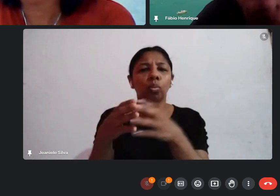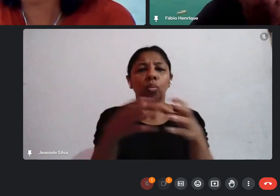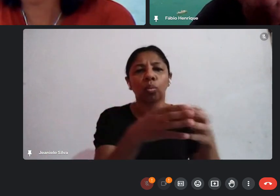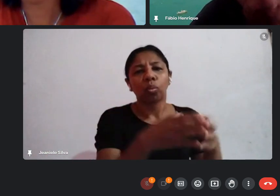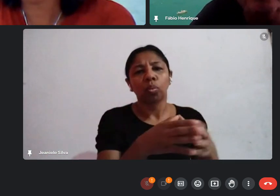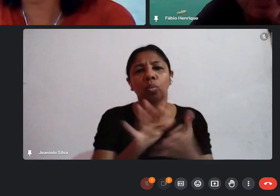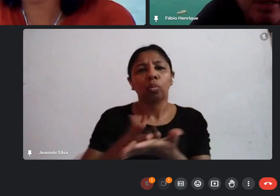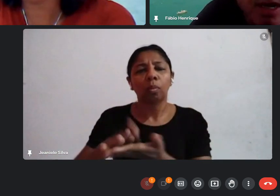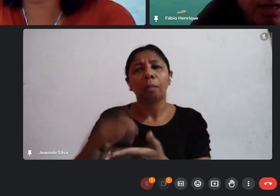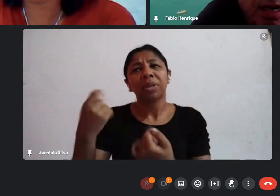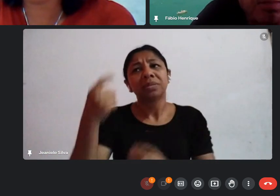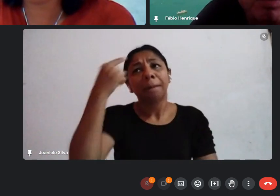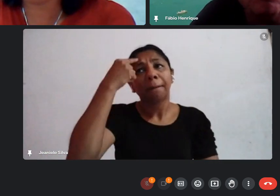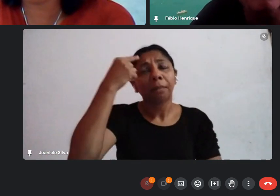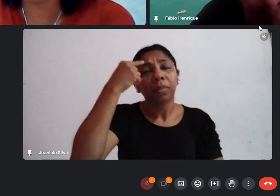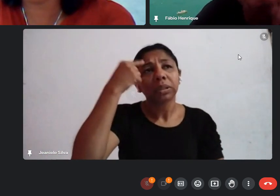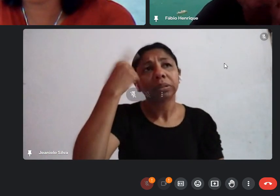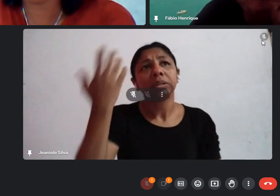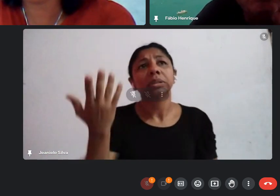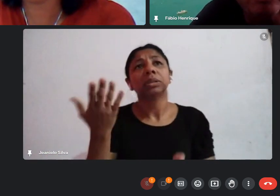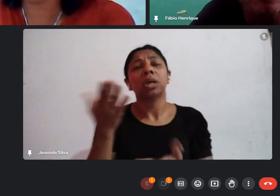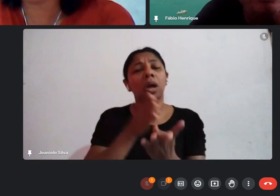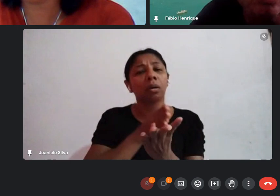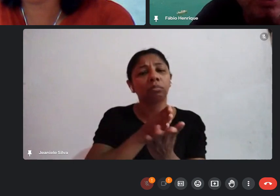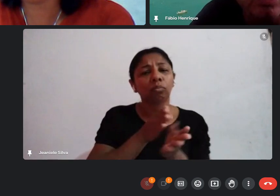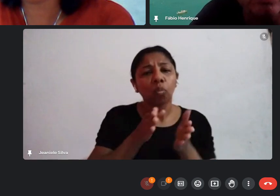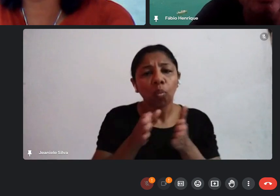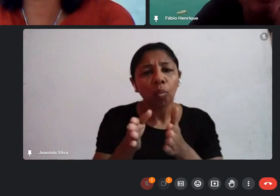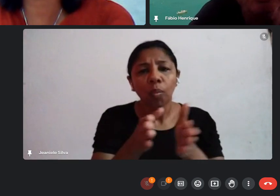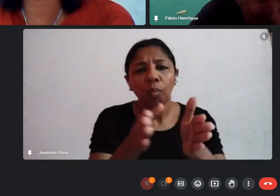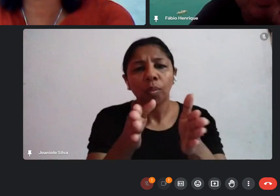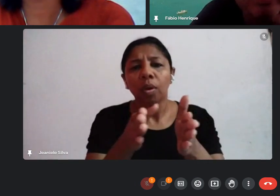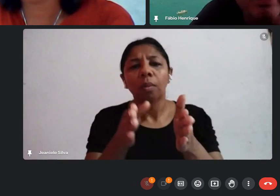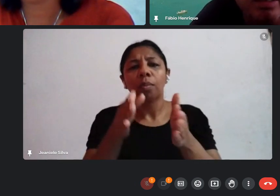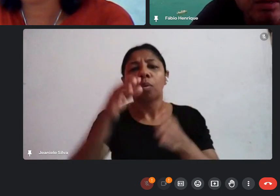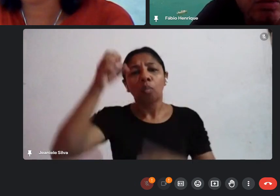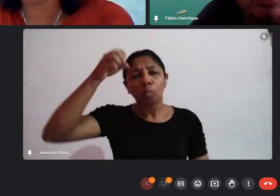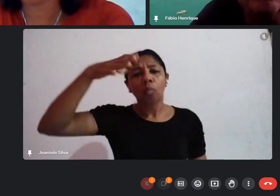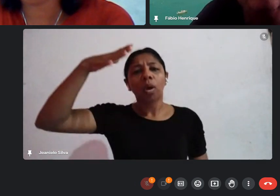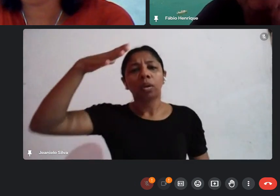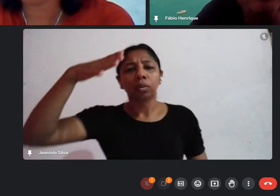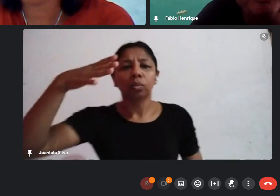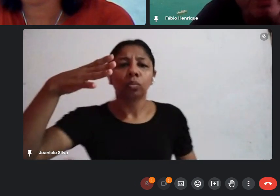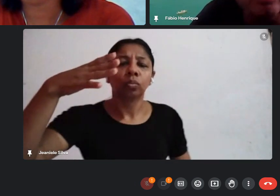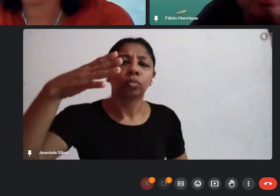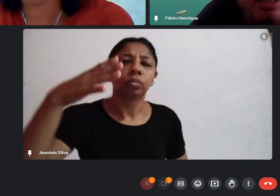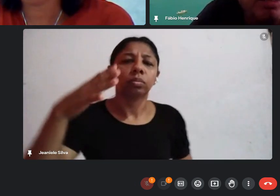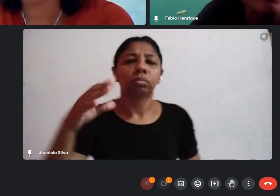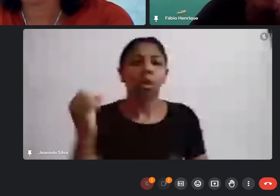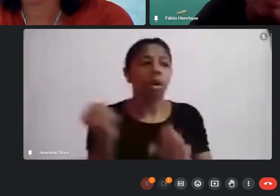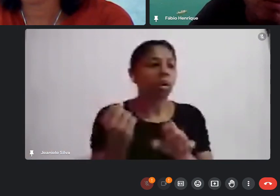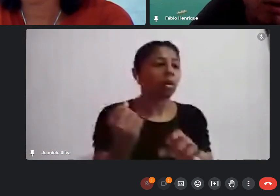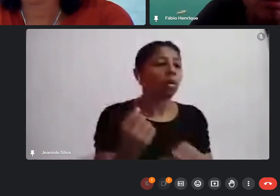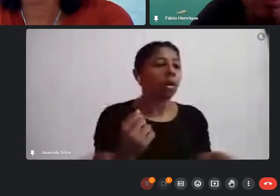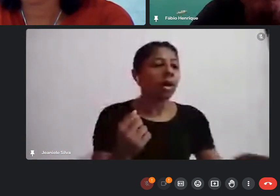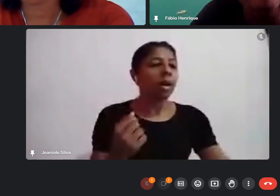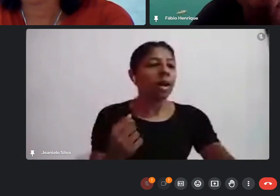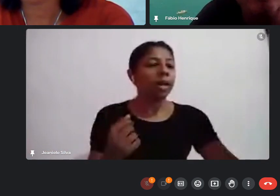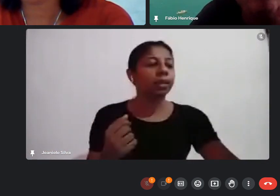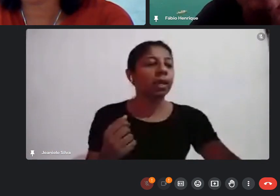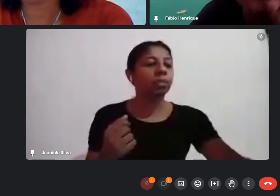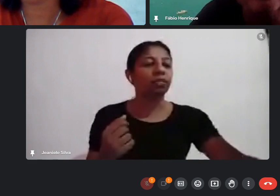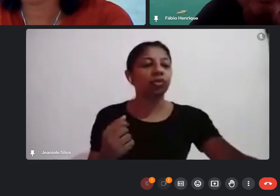isso né pensar esse caminho aí que é uma boa luz para se construir projetos dentro desse pacote do